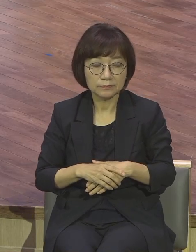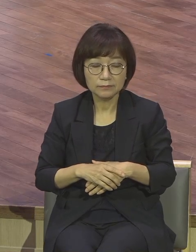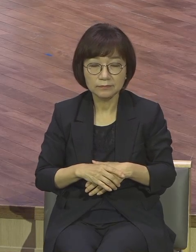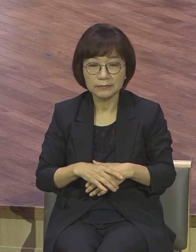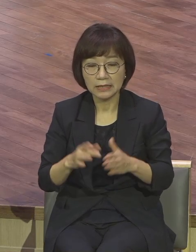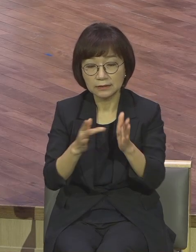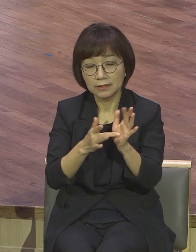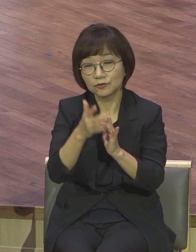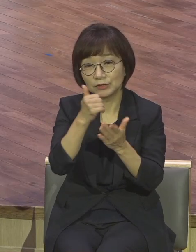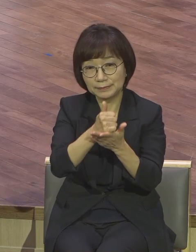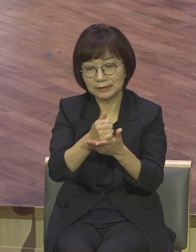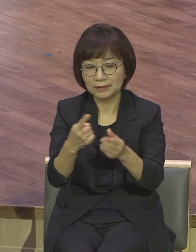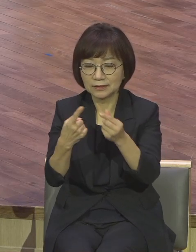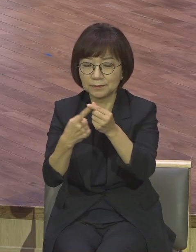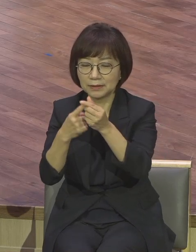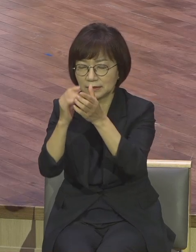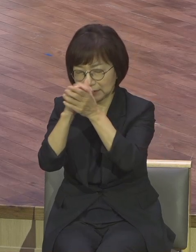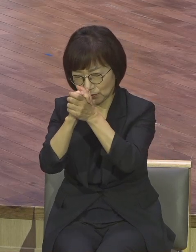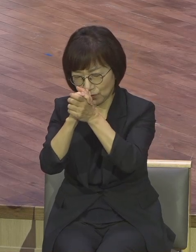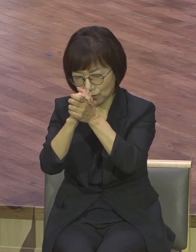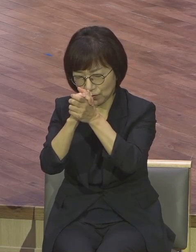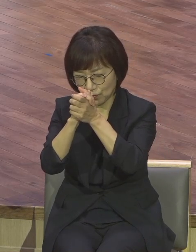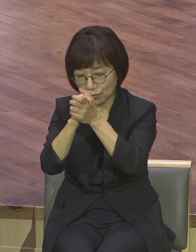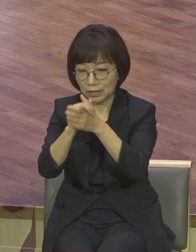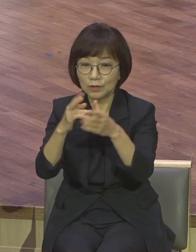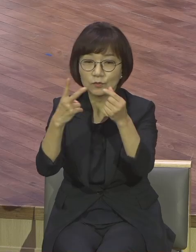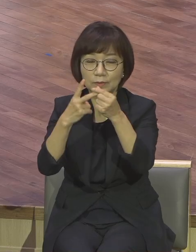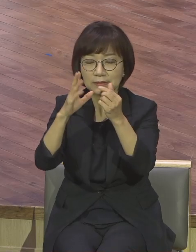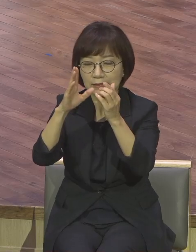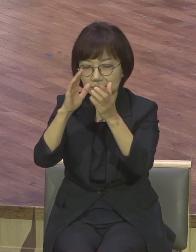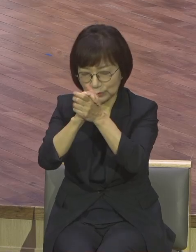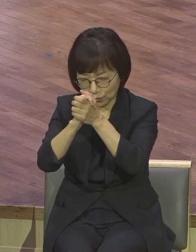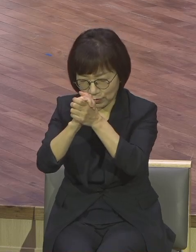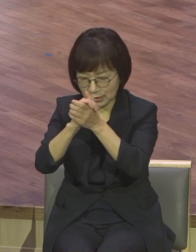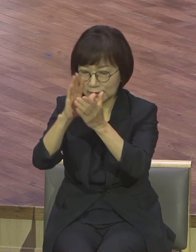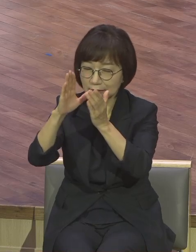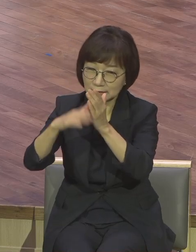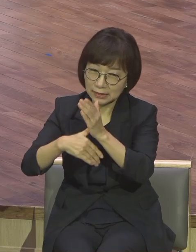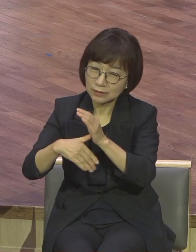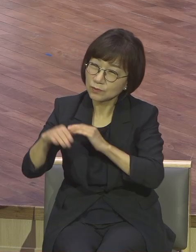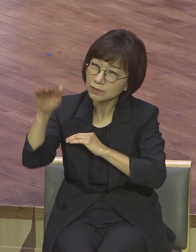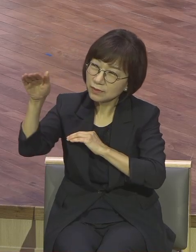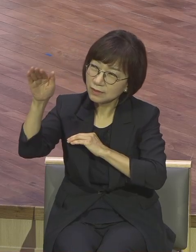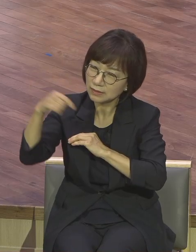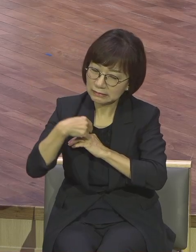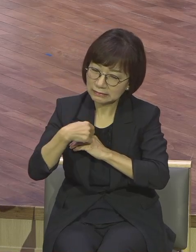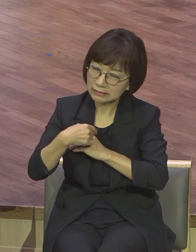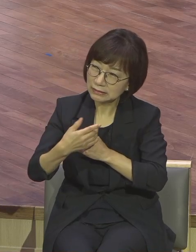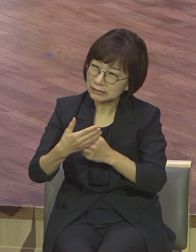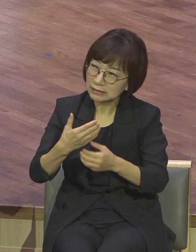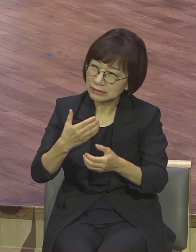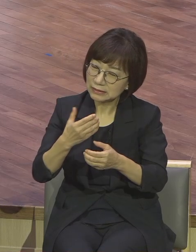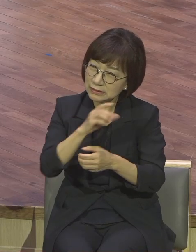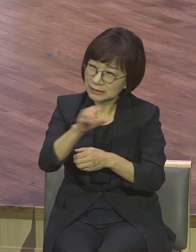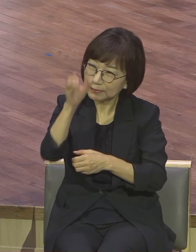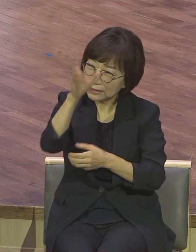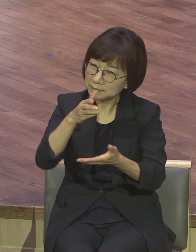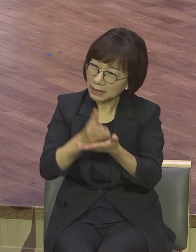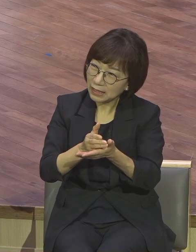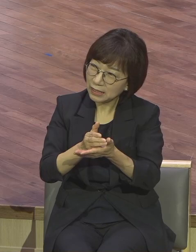예수님은 자기 뜻이 아닌 하나님의 뜻대로 이루기를 기도했어요 그러나 나의 원대로 마시고